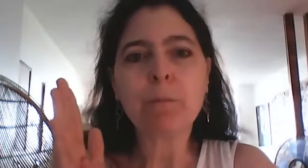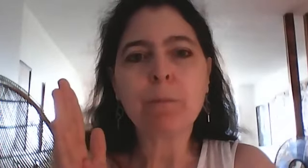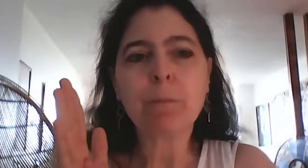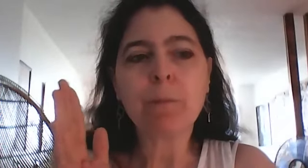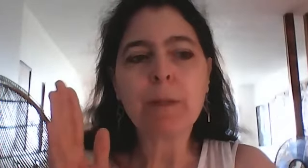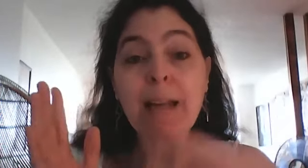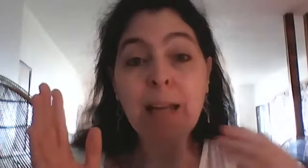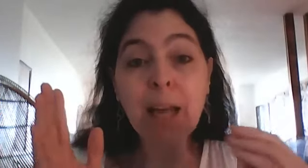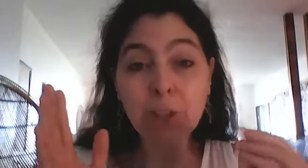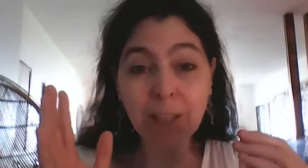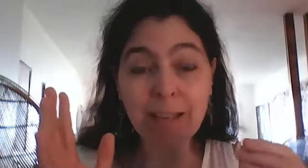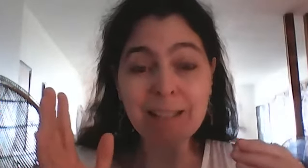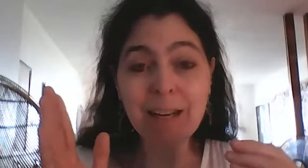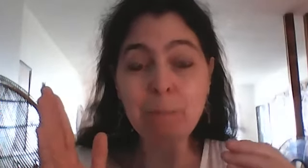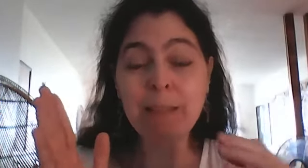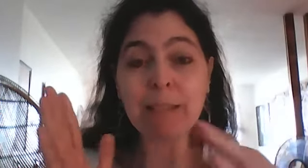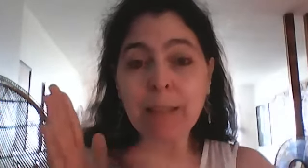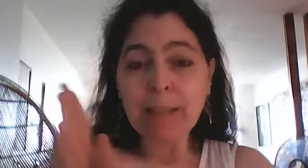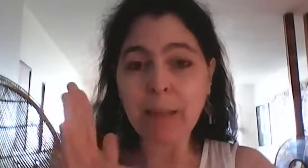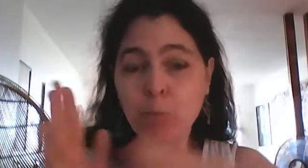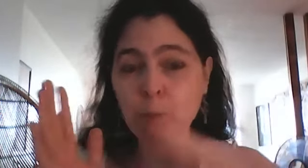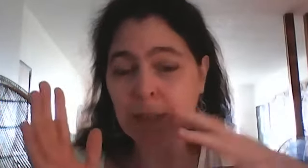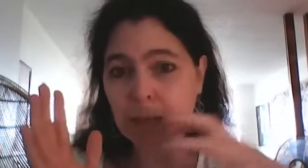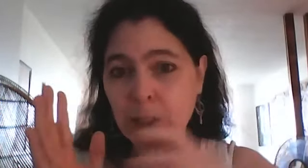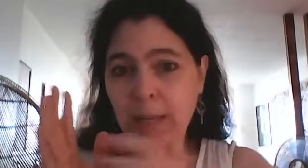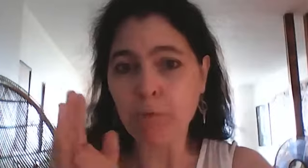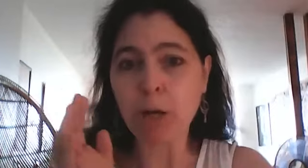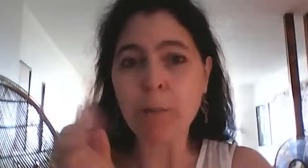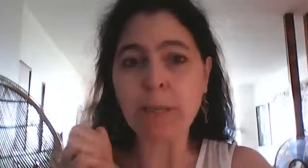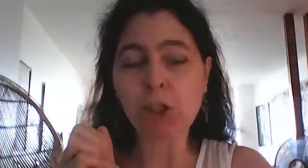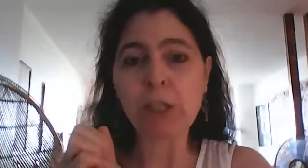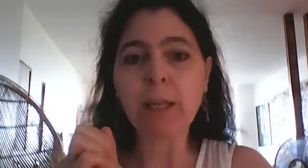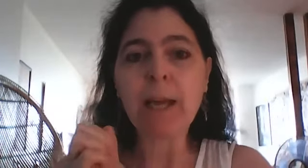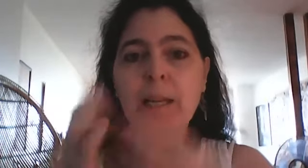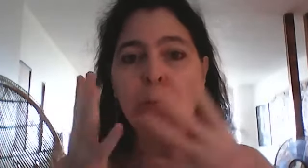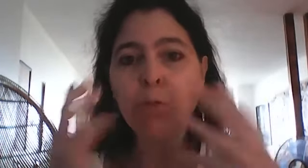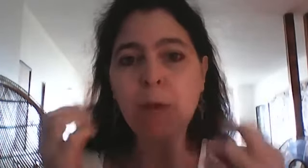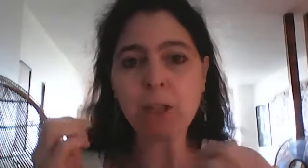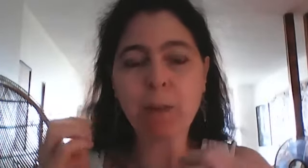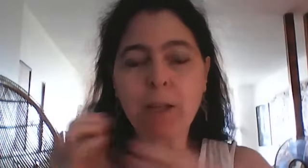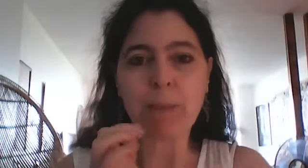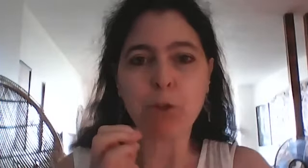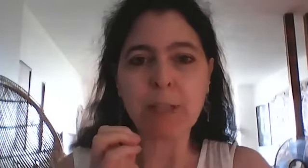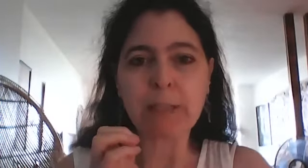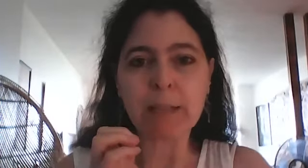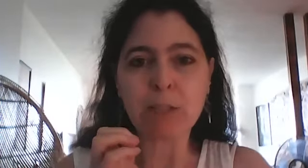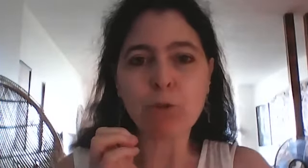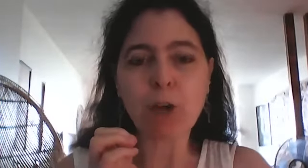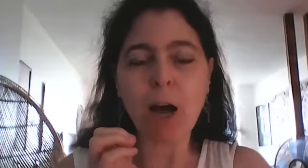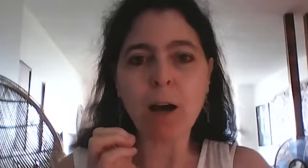et ça a l'air de rien là mais c'est très très puissant ce que ça l'envoie comme énergie et comme soulagement que ça peut donner dans des zones du corps